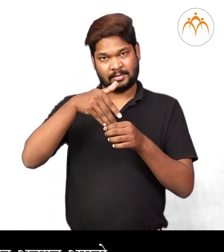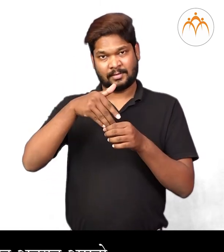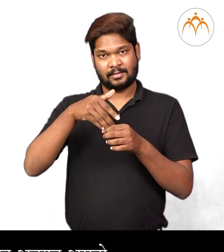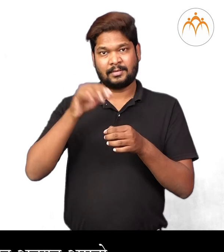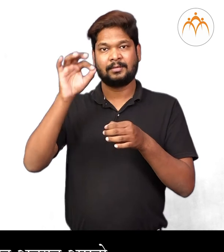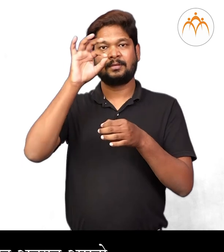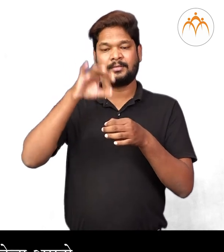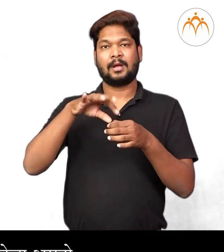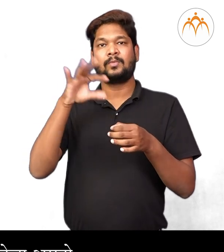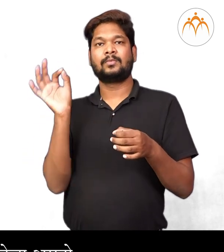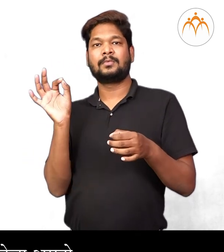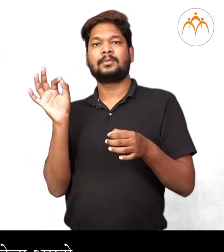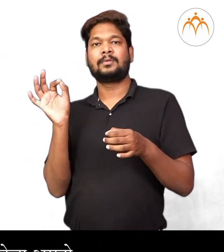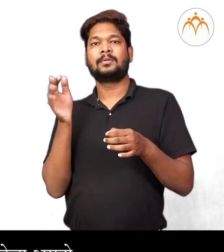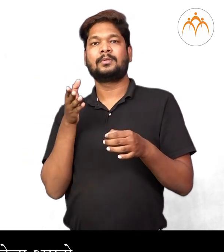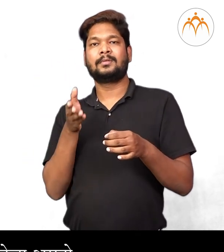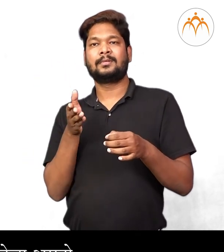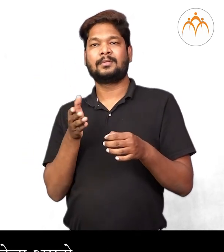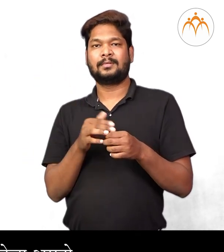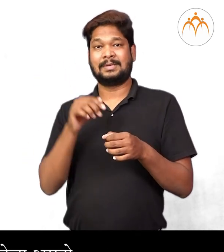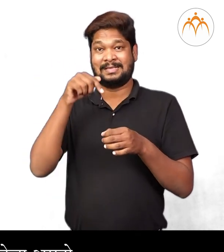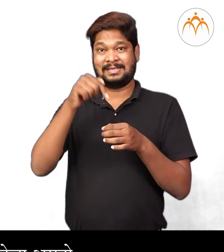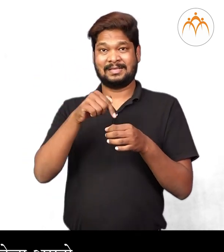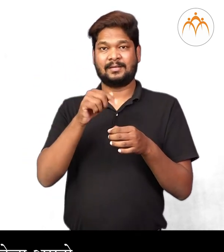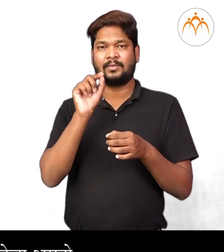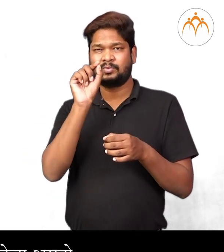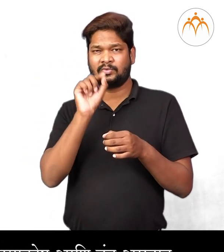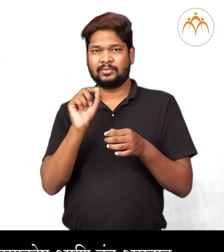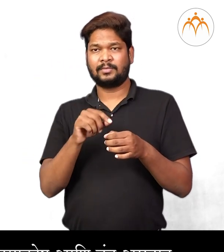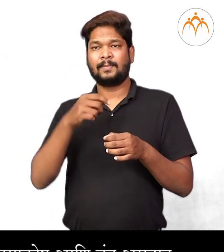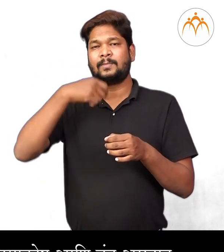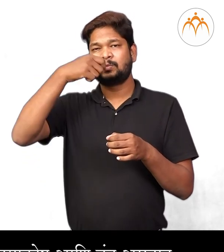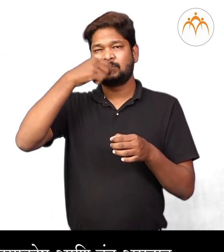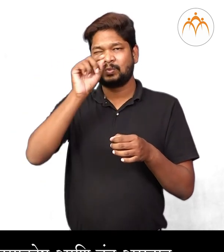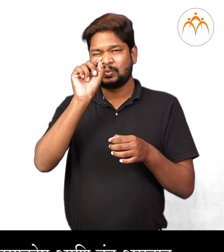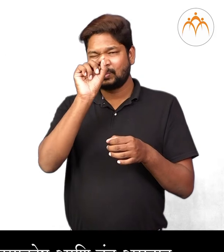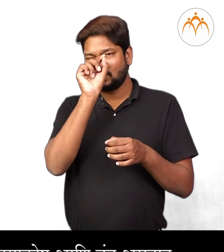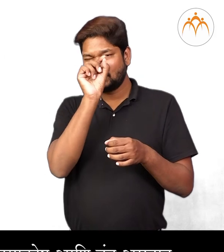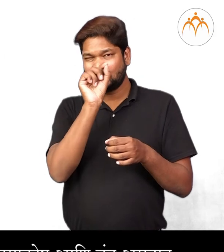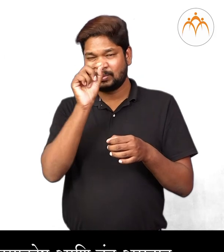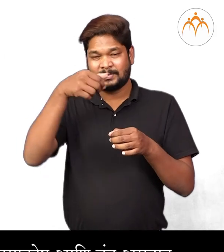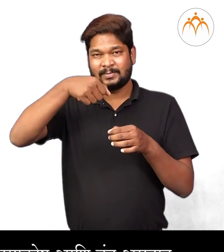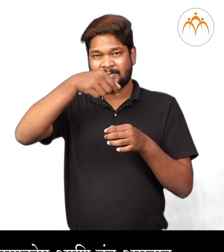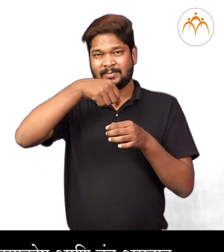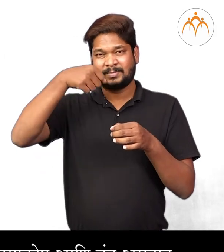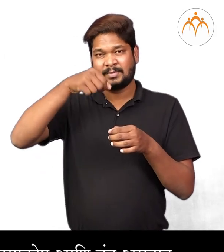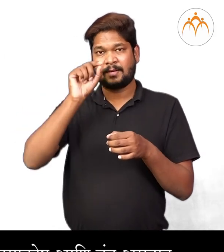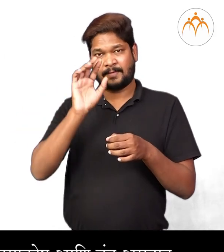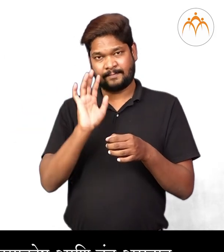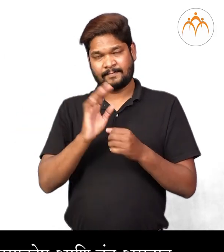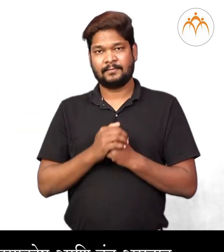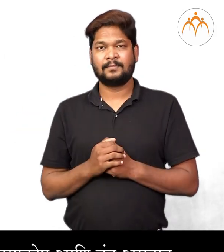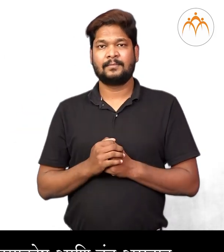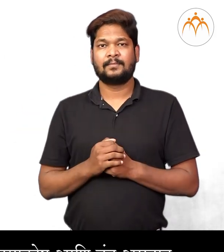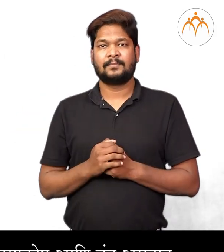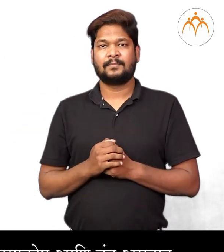तो पुंकेसराचा बनलेलास्तो प्रत्यक पुंकेसराला पिश्वी सर्खे पराकोश अणि